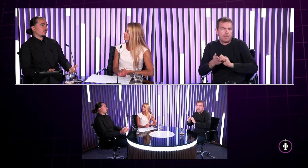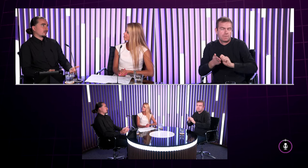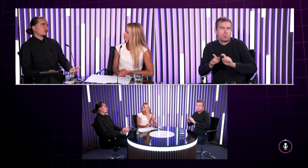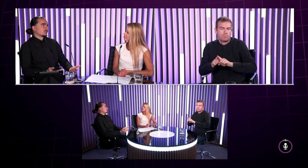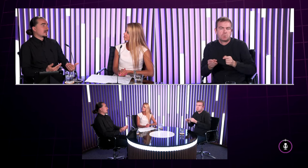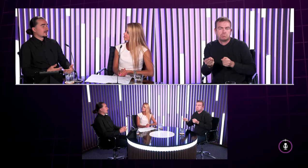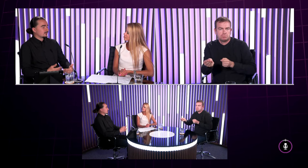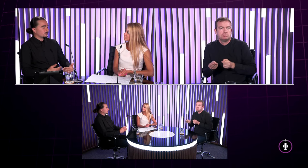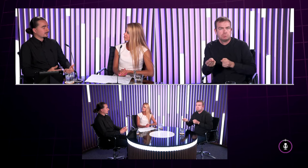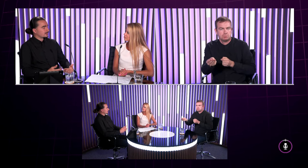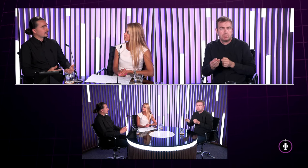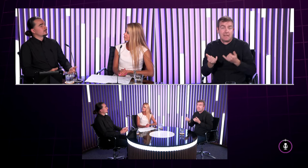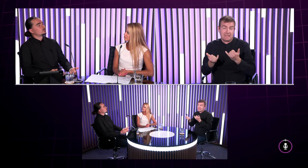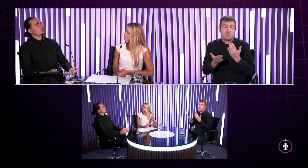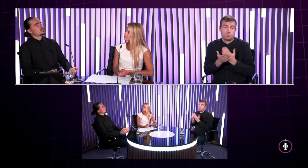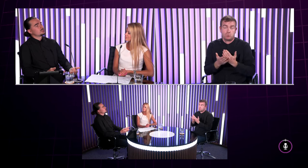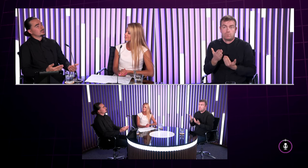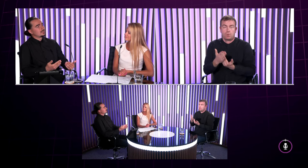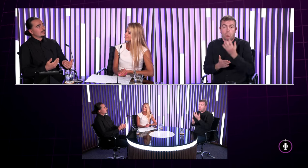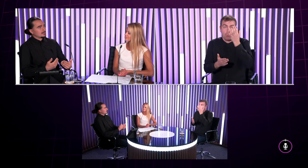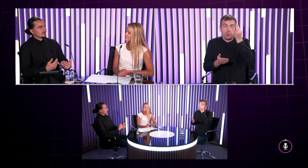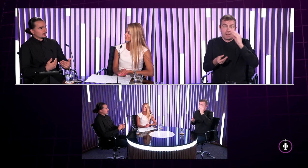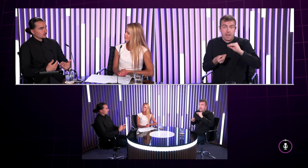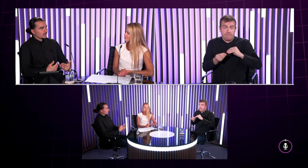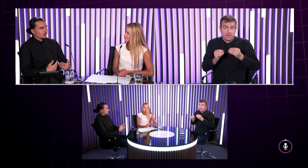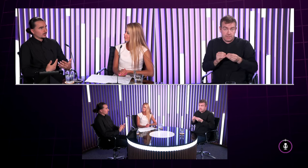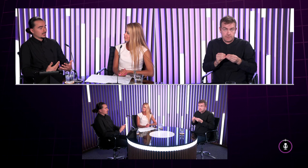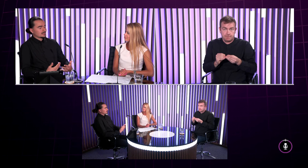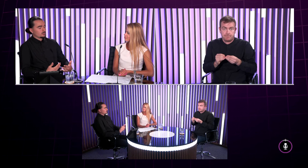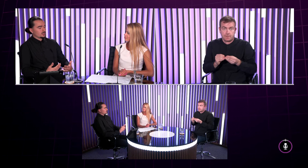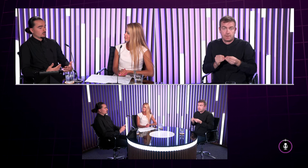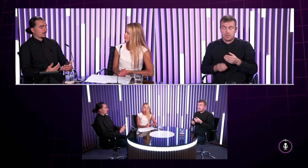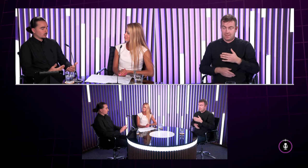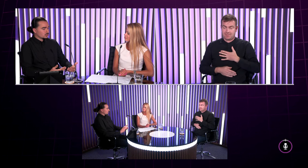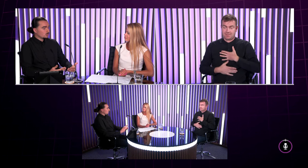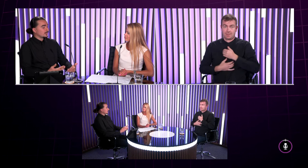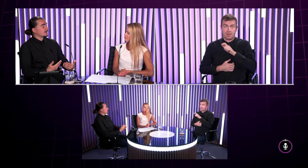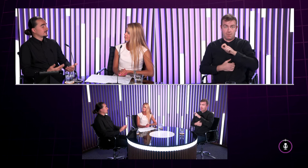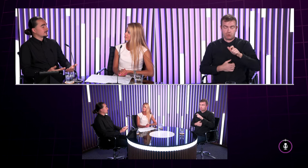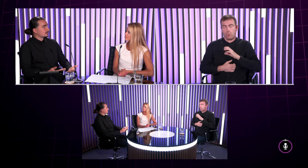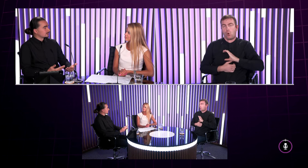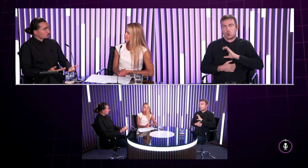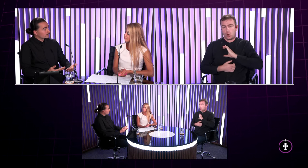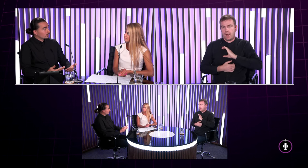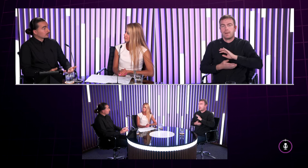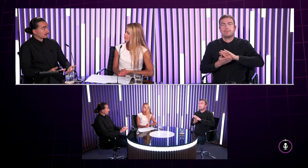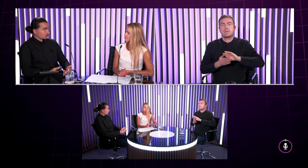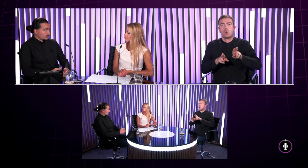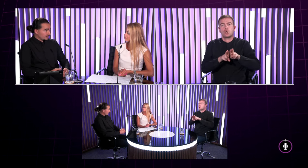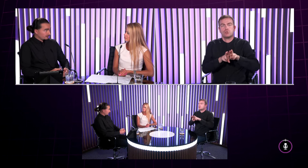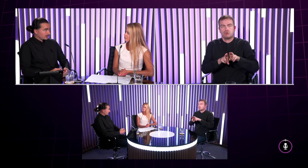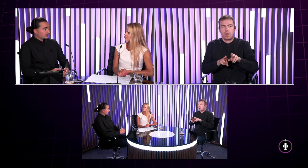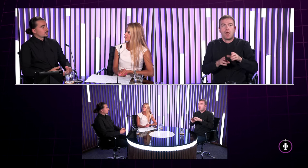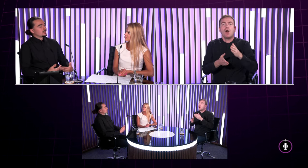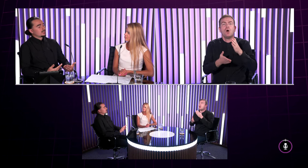čo povedal by som že nahradilo do veľkej miery tú funkciu tých kodiákov teda nás tlmočníkov pre rodičov je služba online